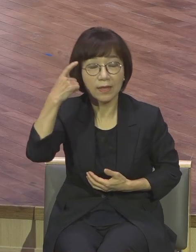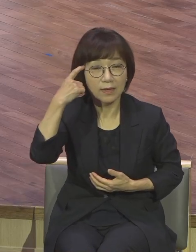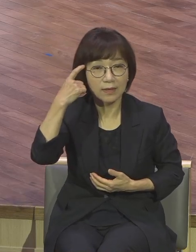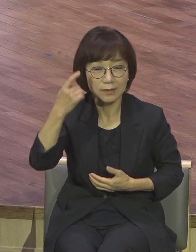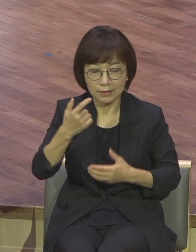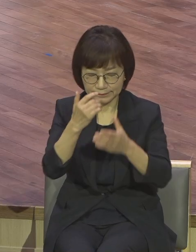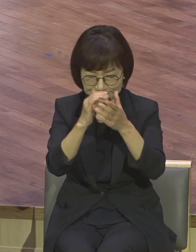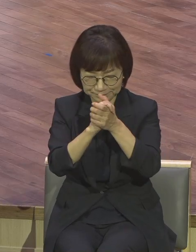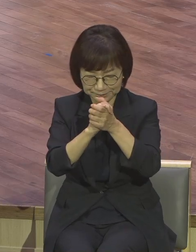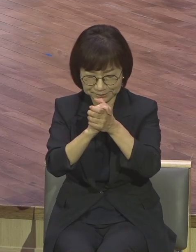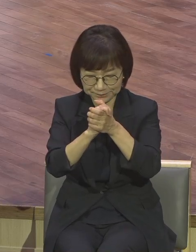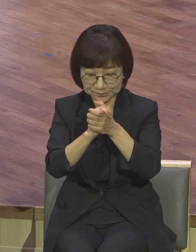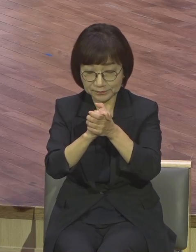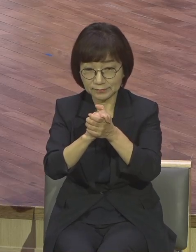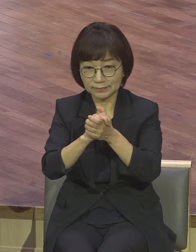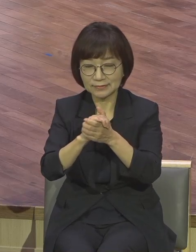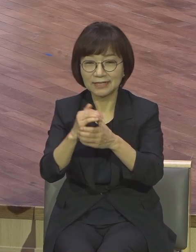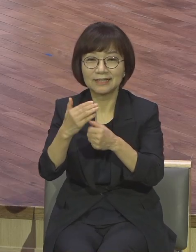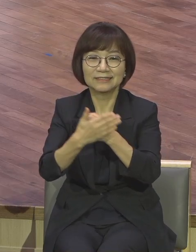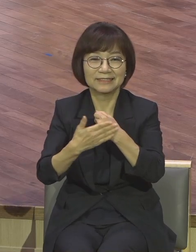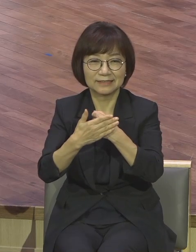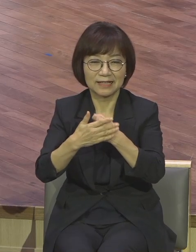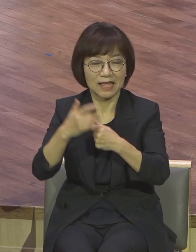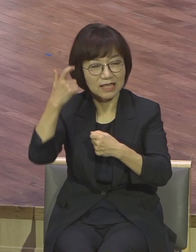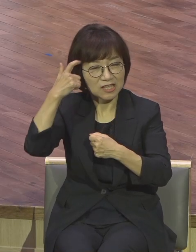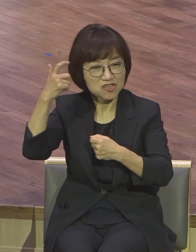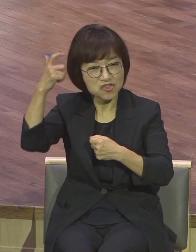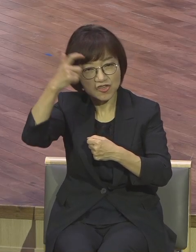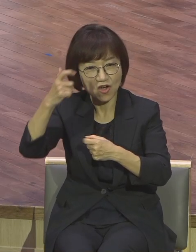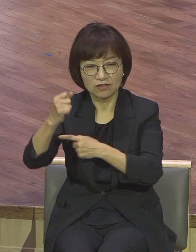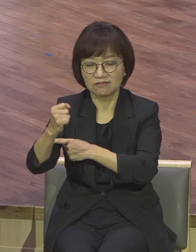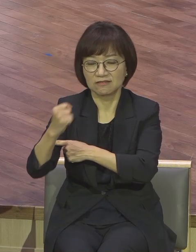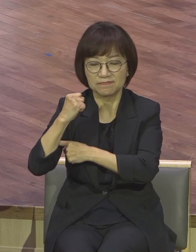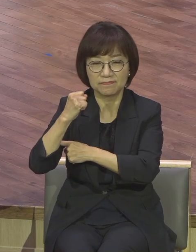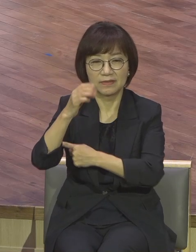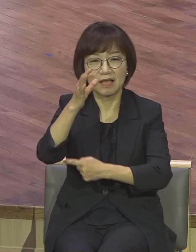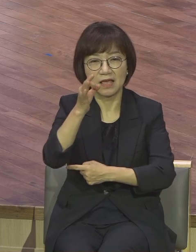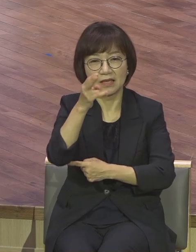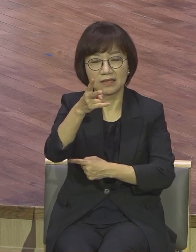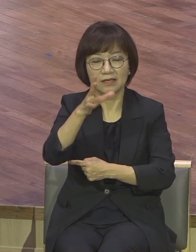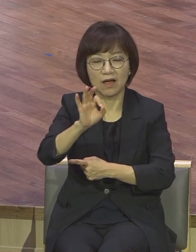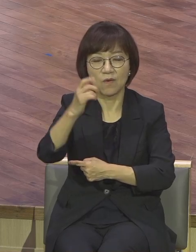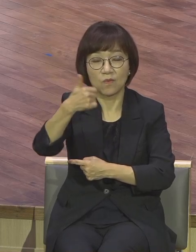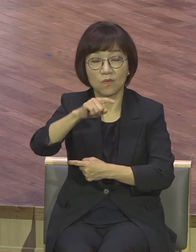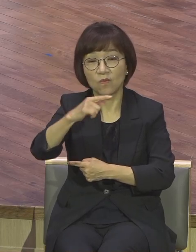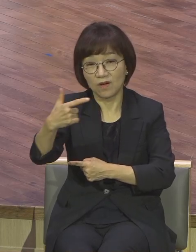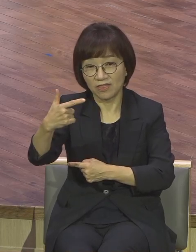나는 무슨 말하고 어떻게도 안 하더니 이 사람의 말씀하니까 감동을 왜 그러냐 그 사람은 기도하는 사람이야